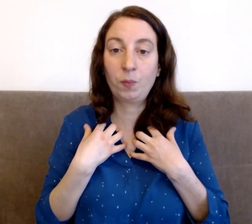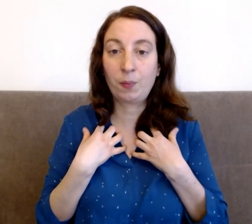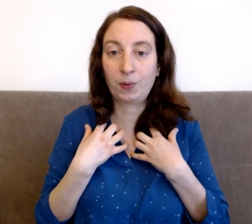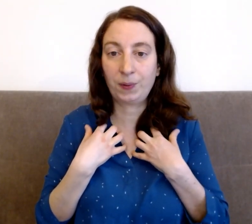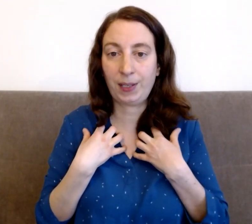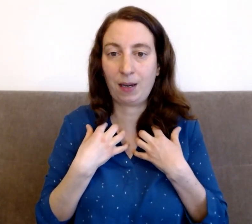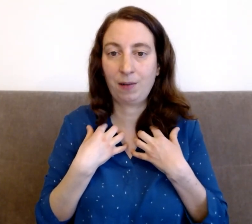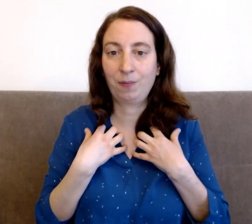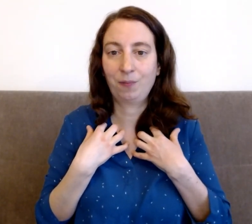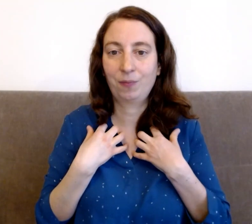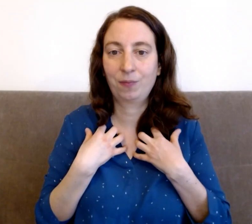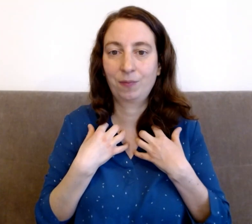potentiels.